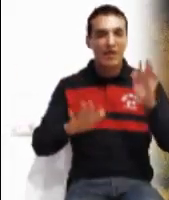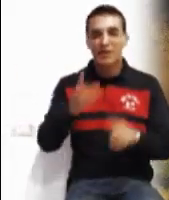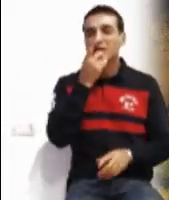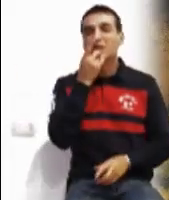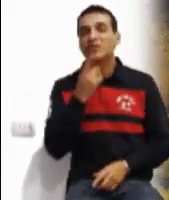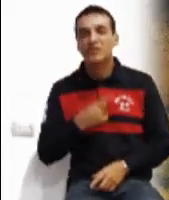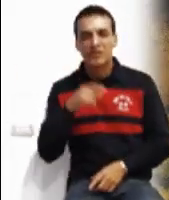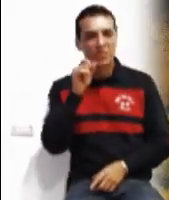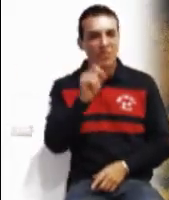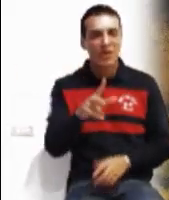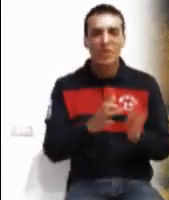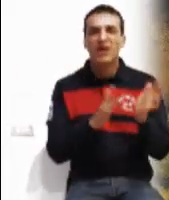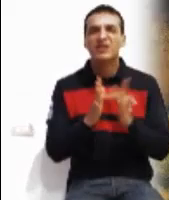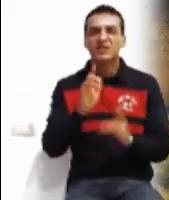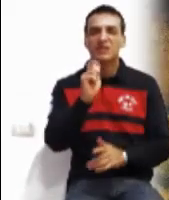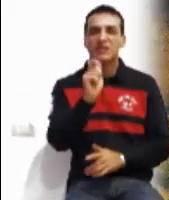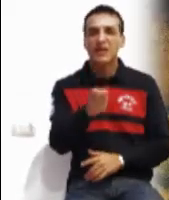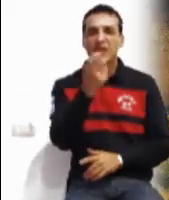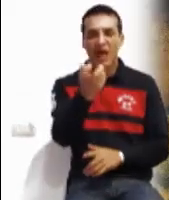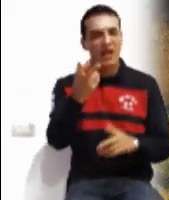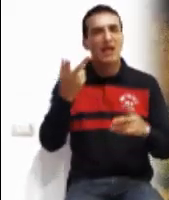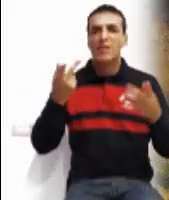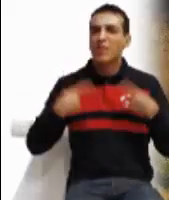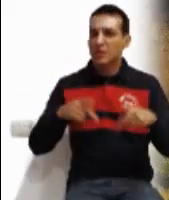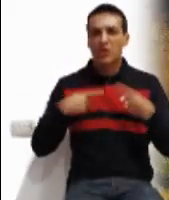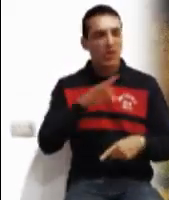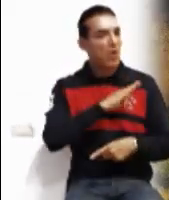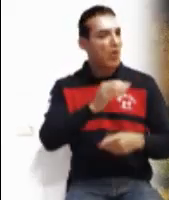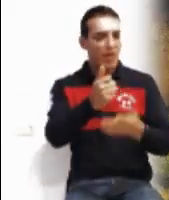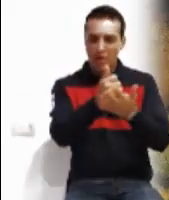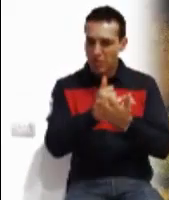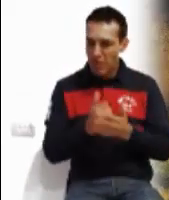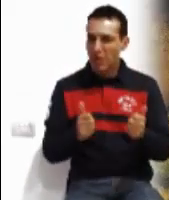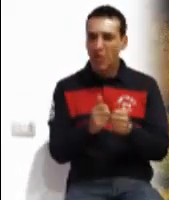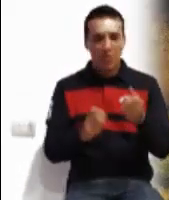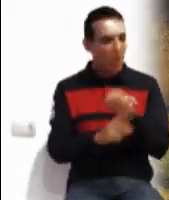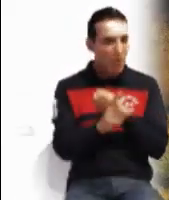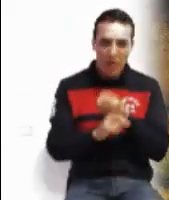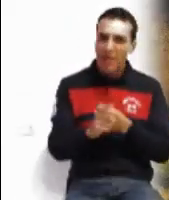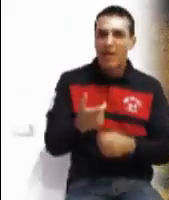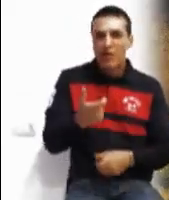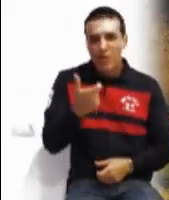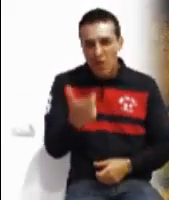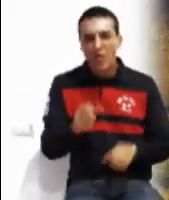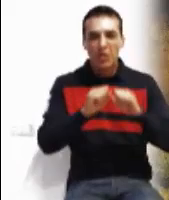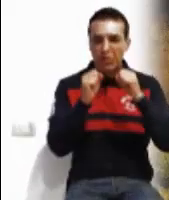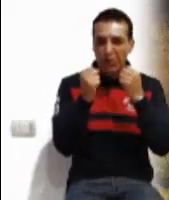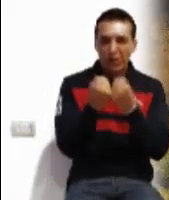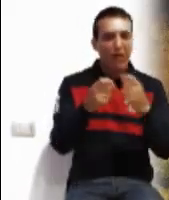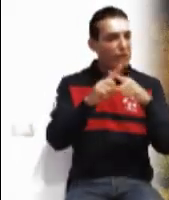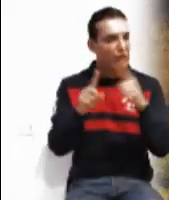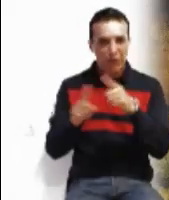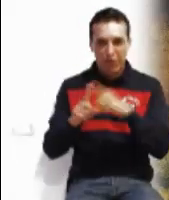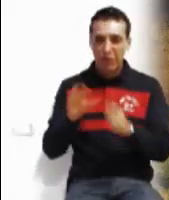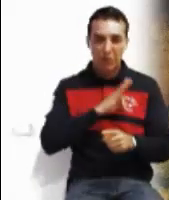si fuera un solucionador de problemas económicos, sociales y de todo tipo Hoy el